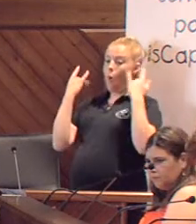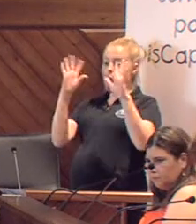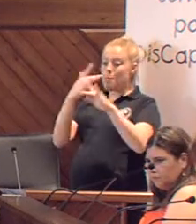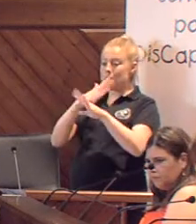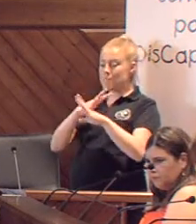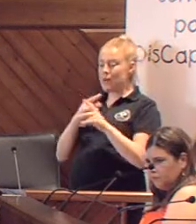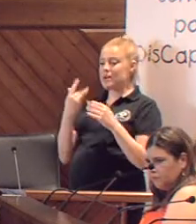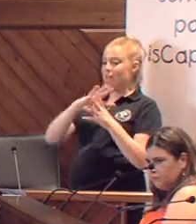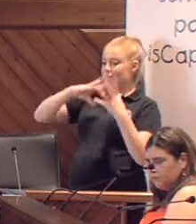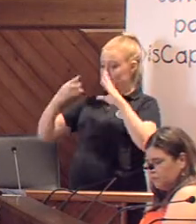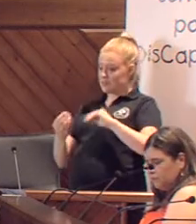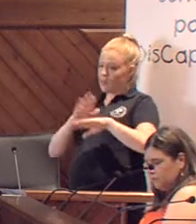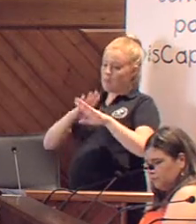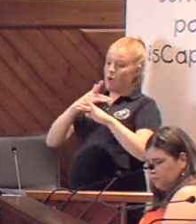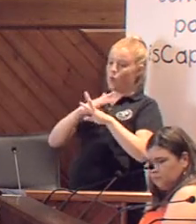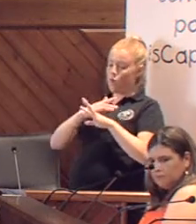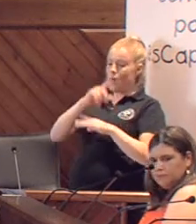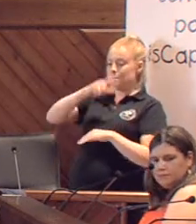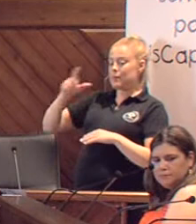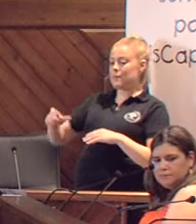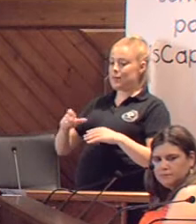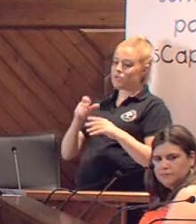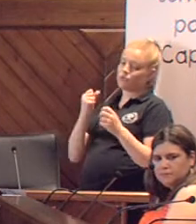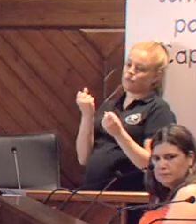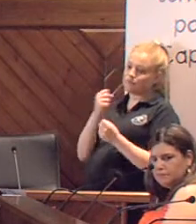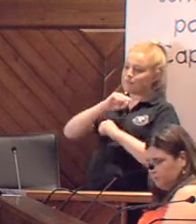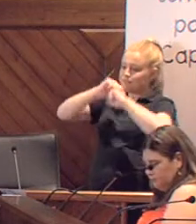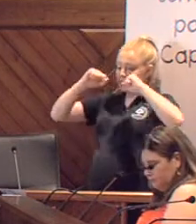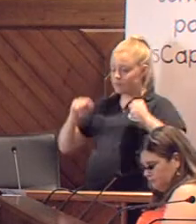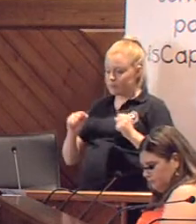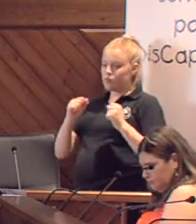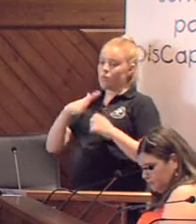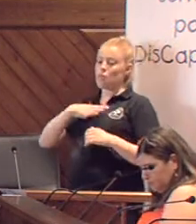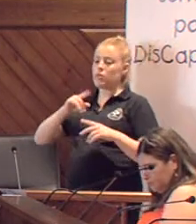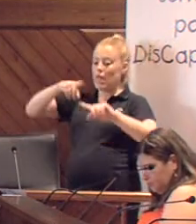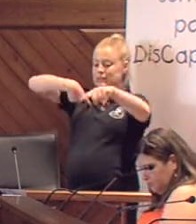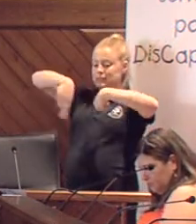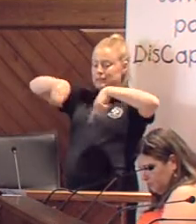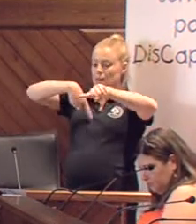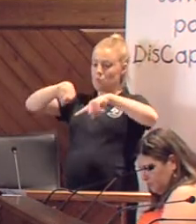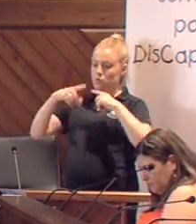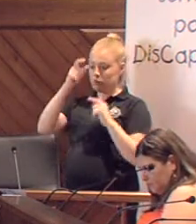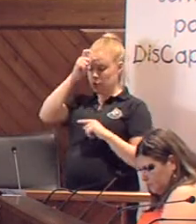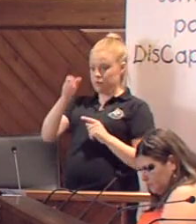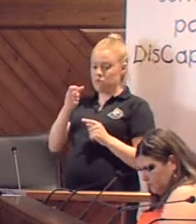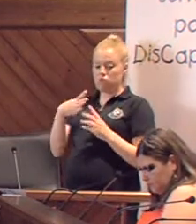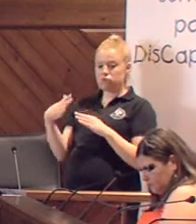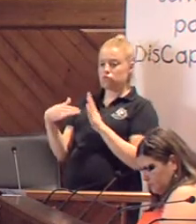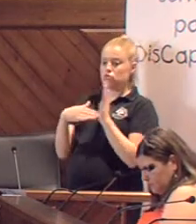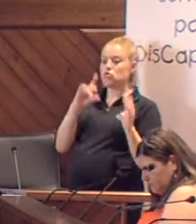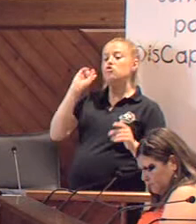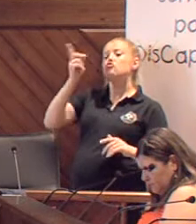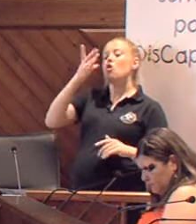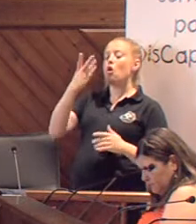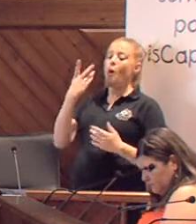donde poder jugar, que las personas mayores con movilidad reducida puedan disfrutar de un transporte urbano, para ir donde quieran, no solo al